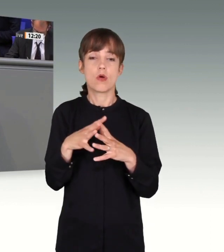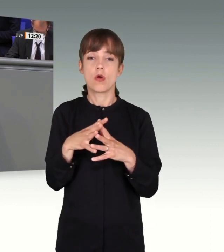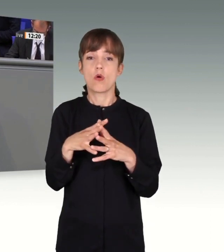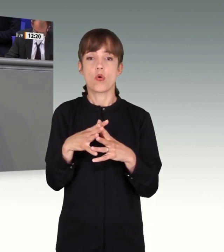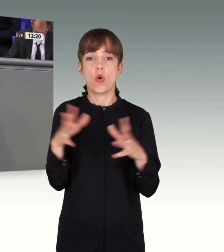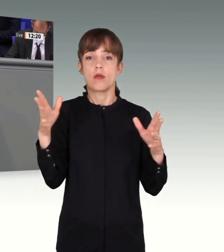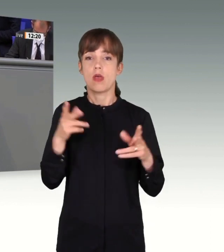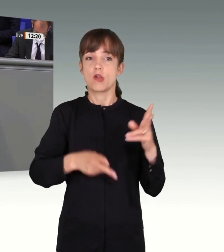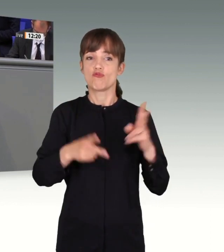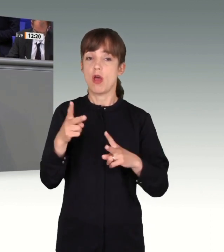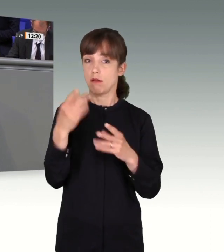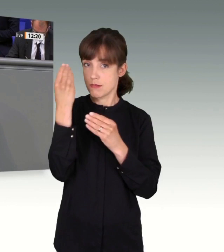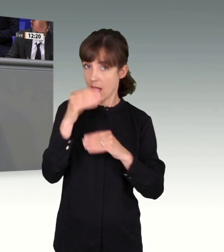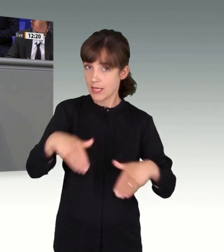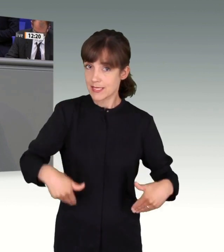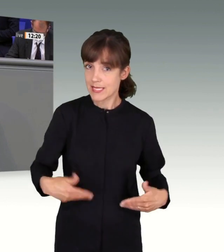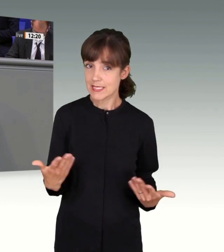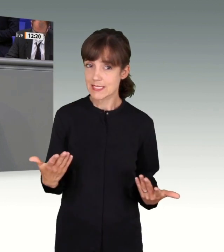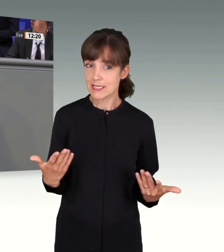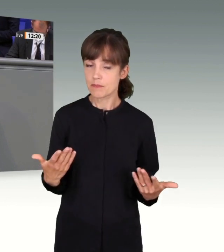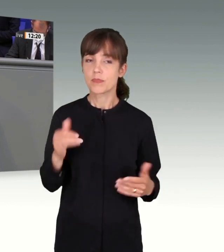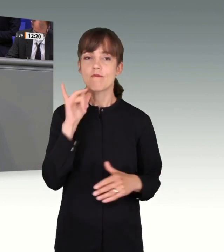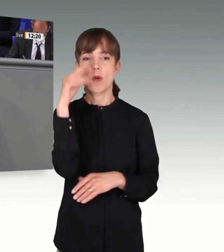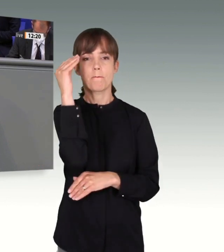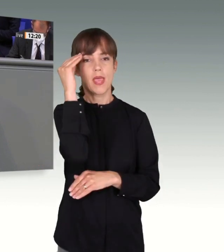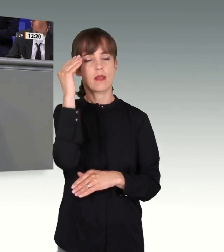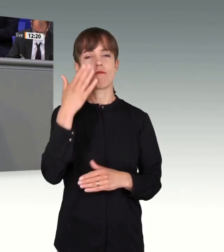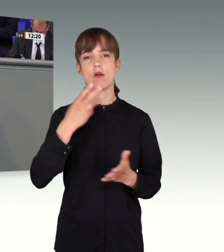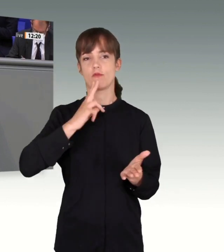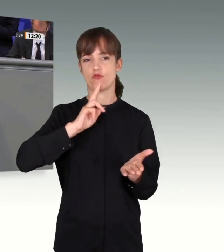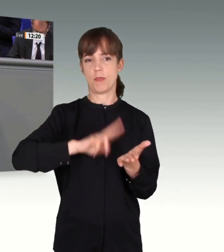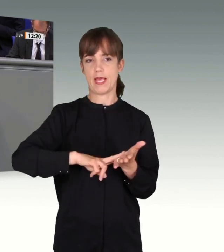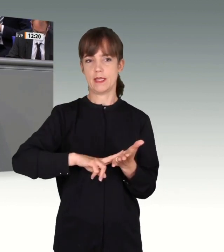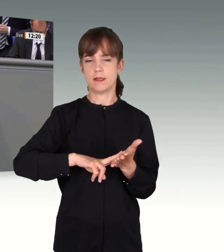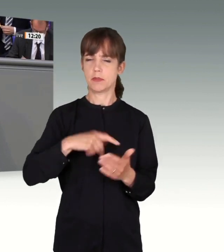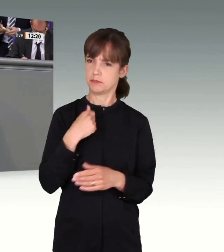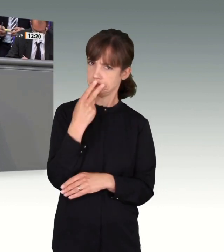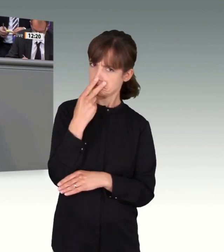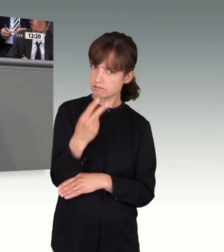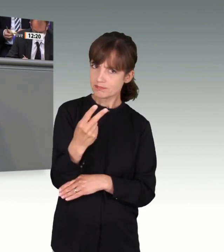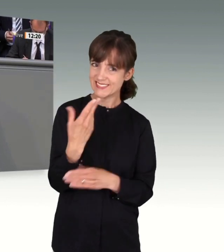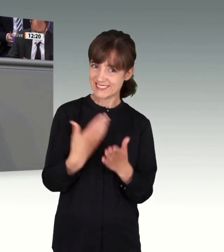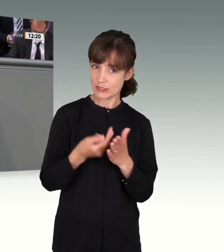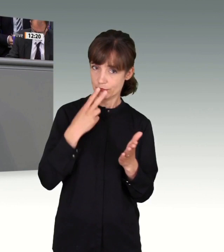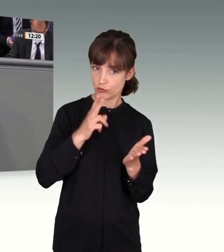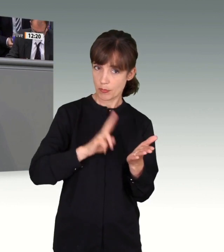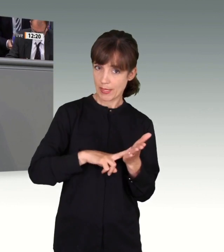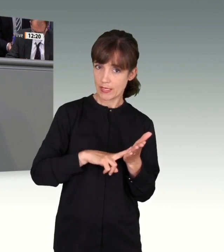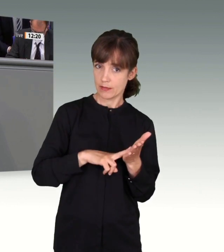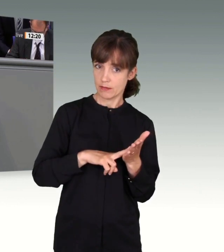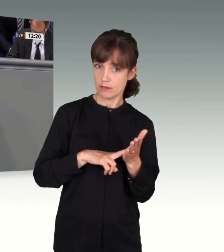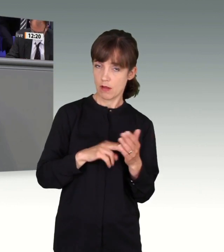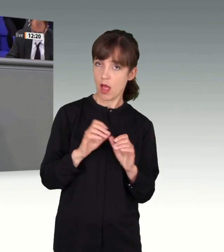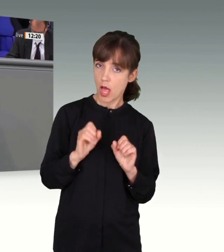Nachrichtendienste? Frau Merkel hat ein Versprechen abgegeben. Ich stelle fest, dieses Versprechen nach Aufklärung wurde nicht